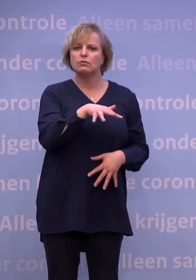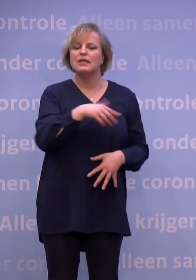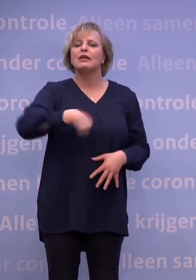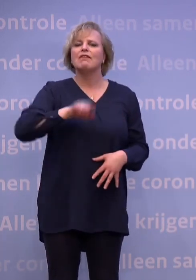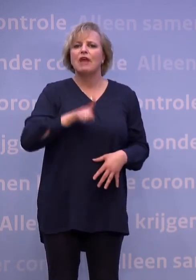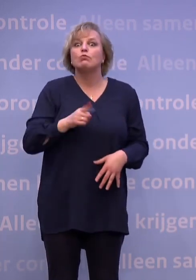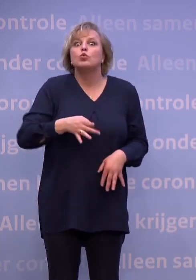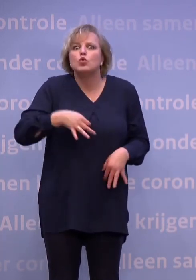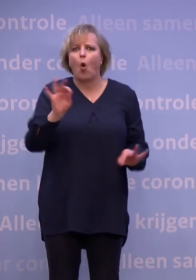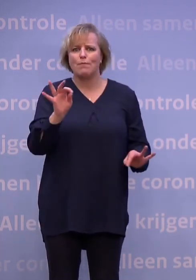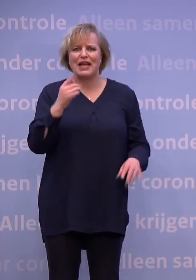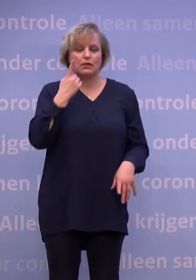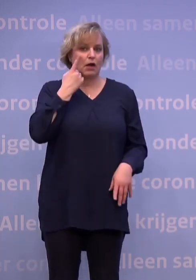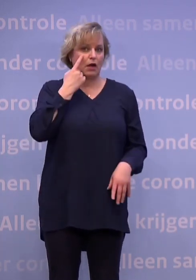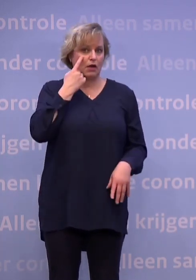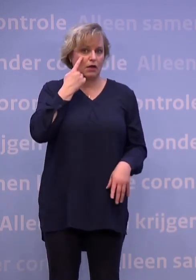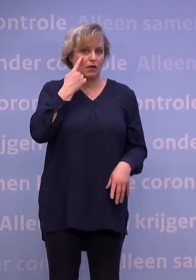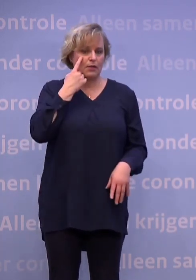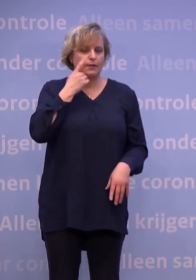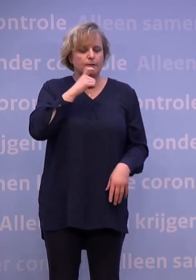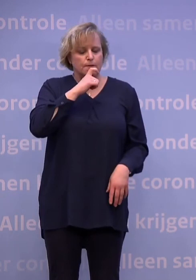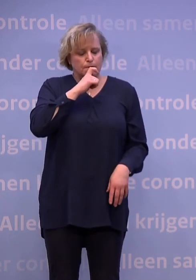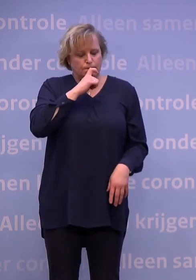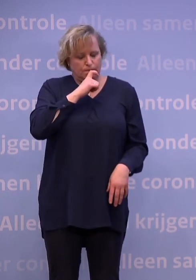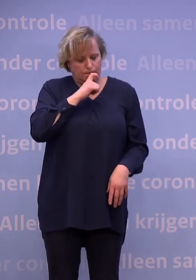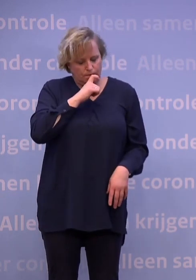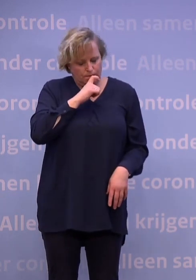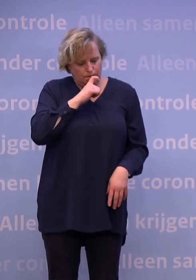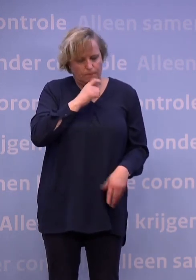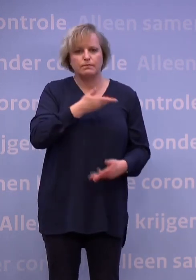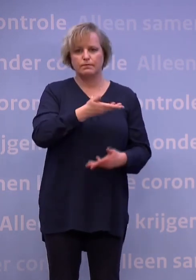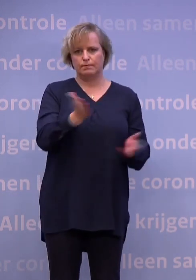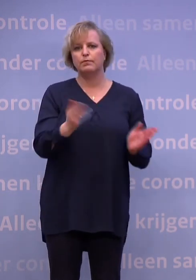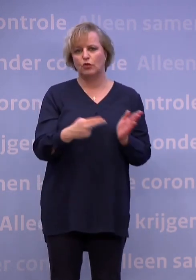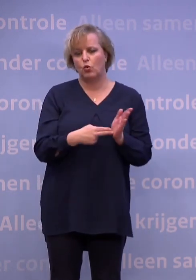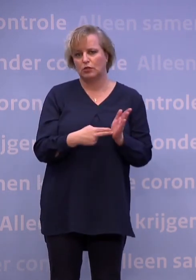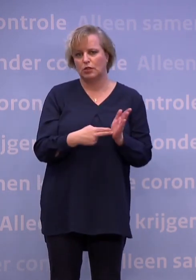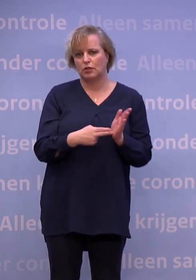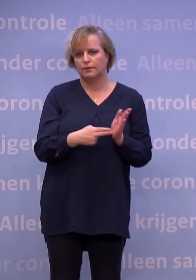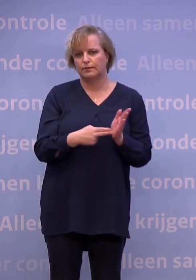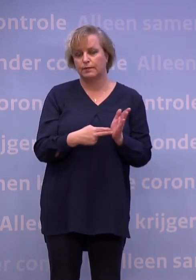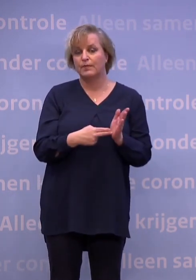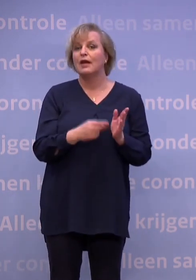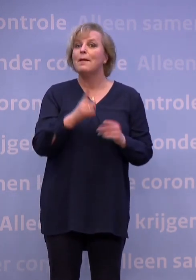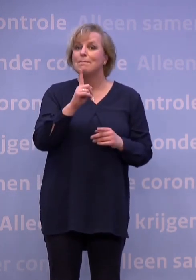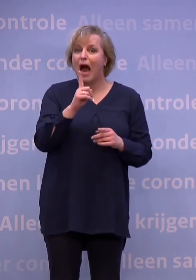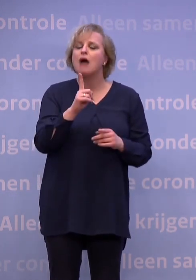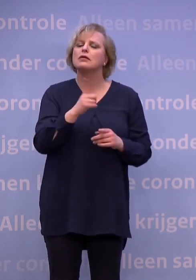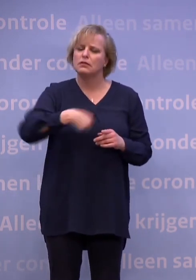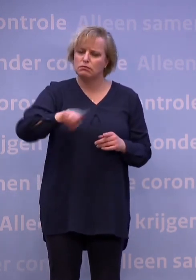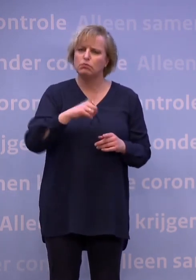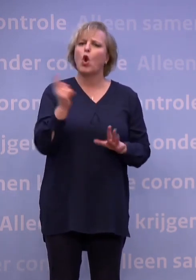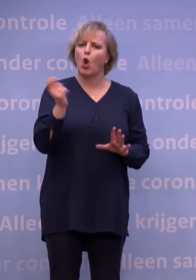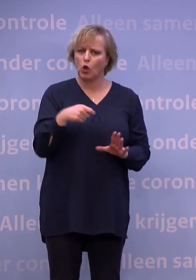op onze tellen passen. Ons uithoudingsvermogen wordt op de proef gesteld. En toch, we komen hier doorheen.